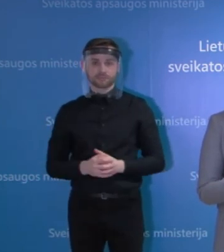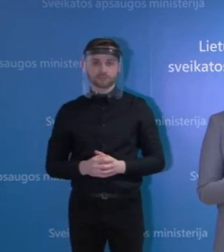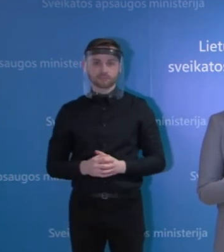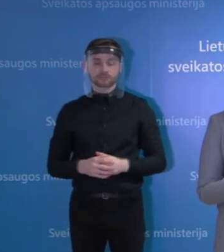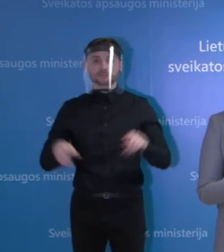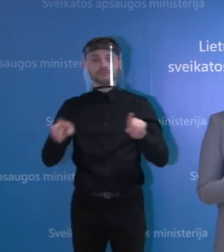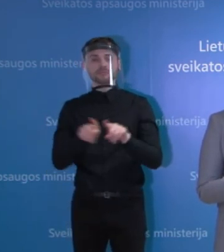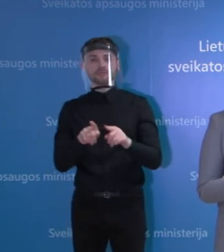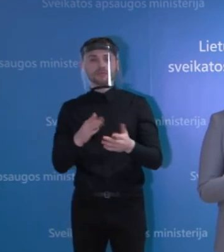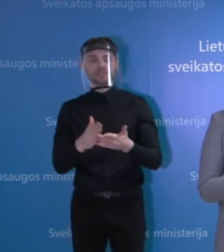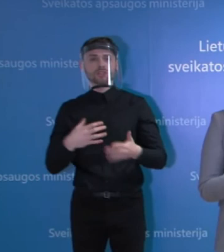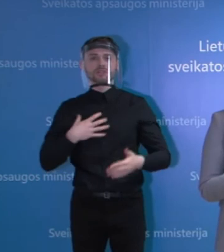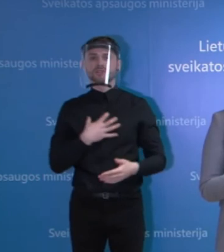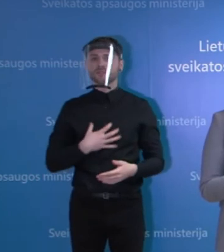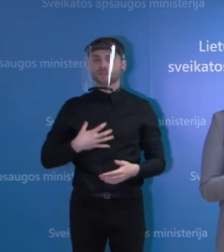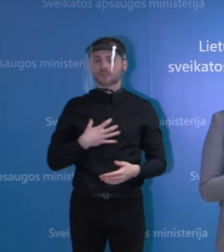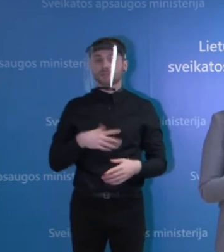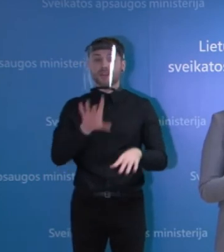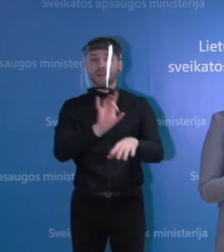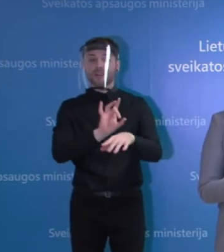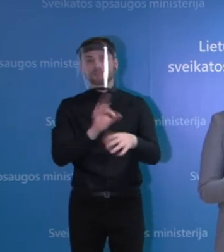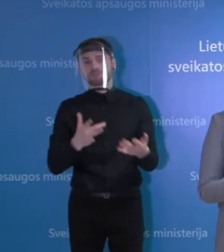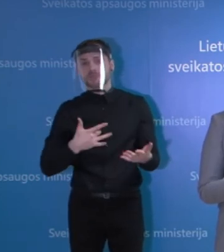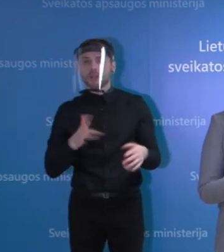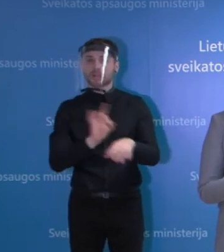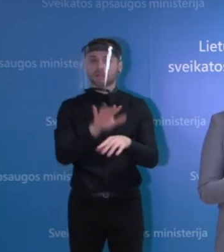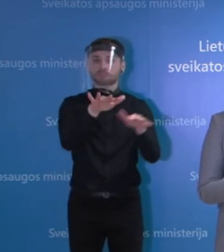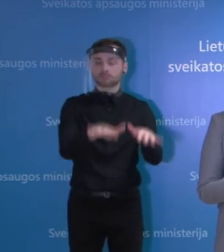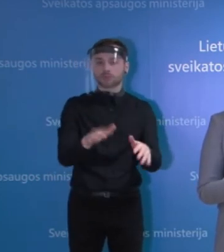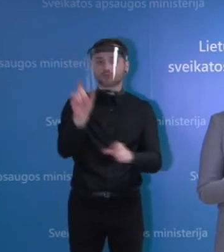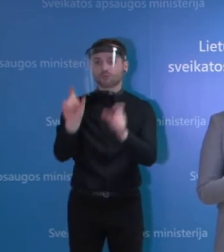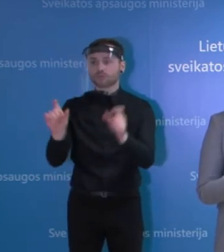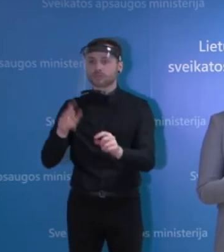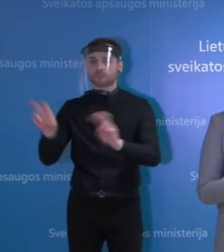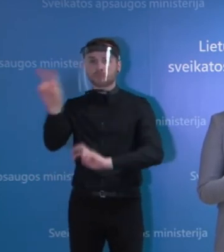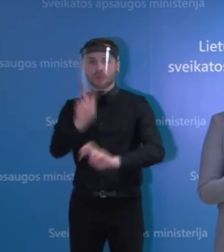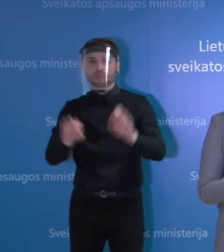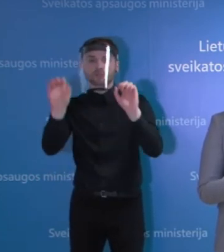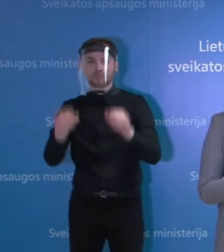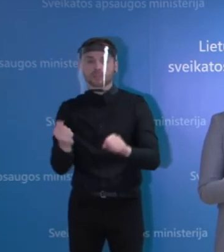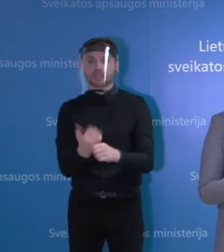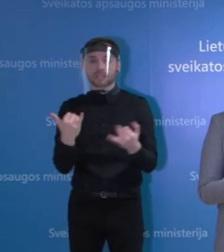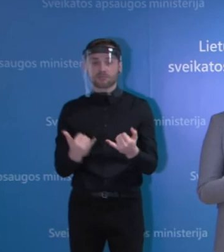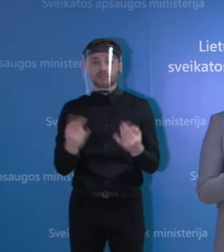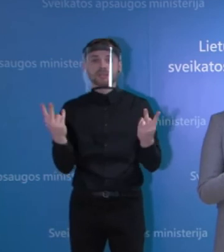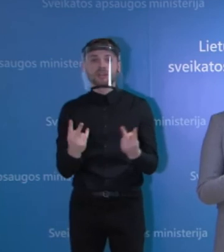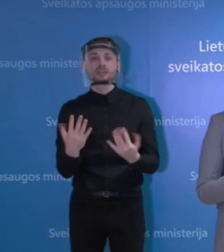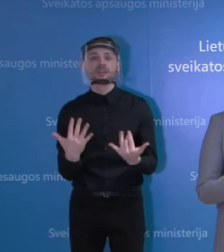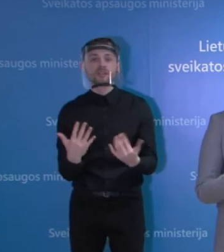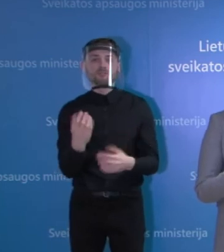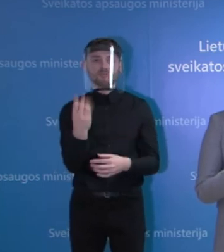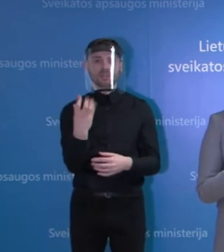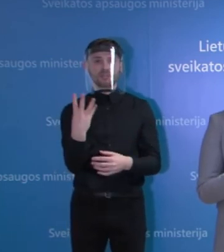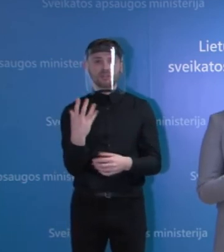turėtų būti suformuotos. Na, Klaipėdoje gal galima surasti, Klaipėdos kraštė žmonių, kiek girdėjau, reikia penkiolika darbuotojų per